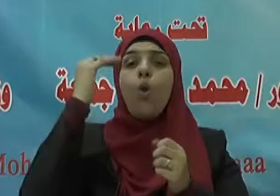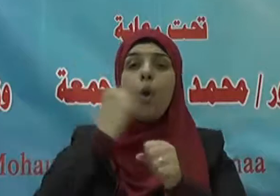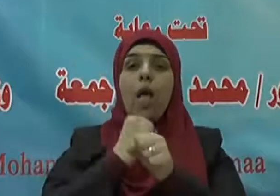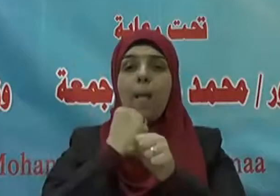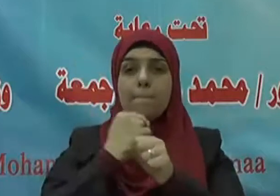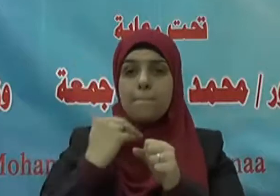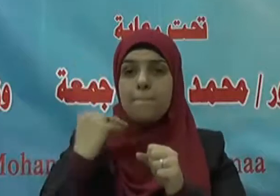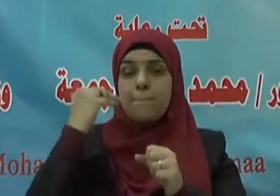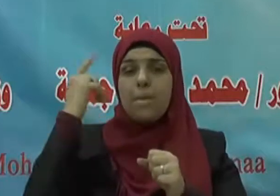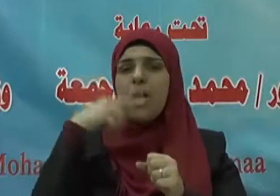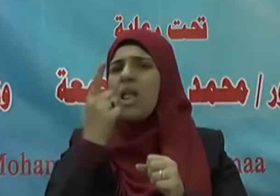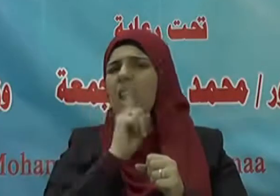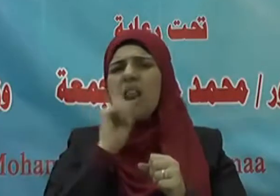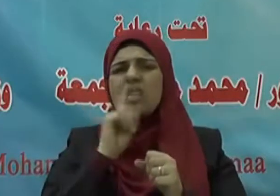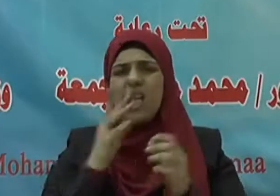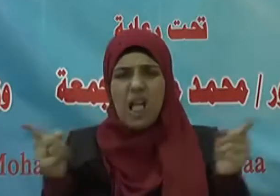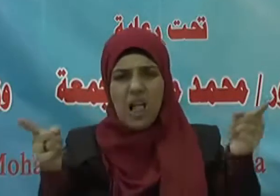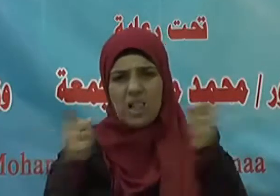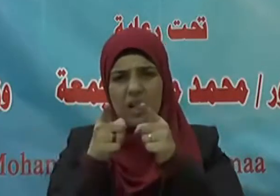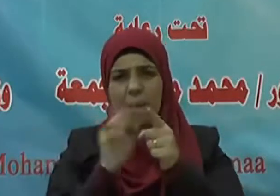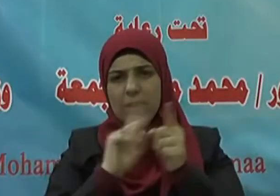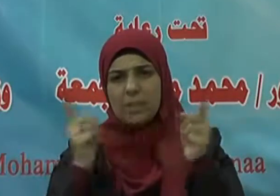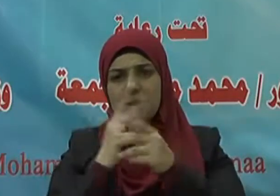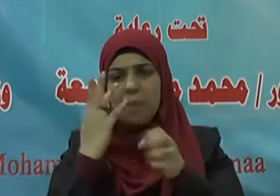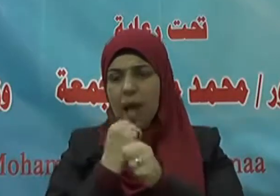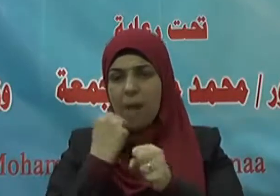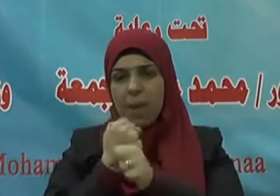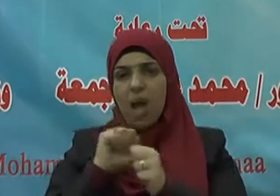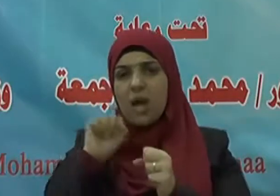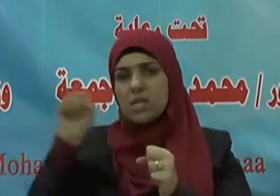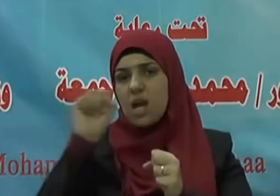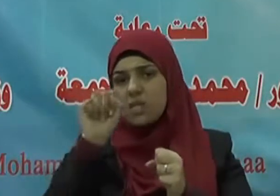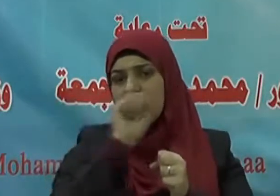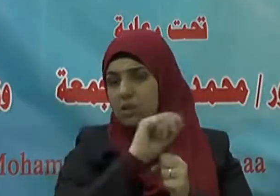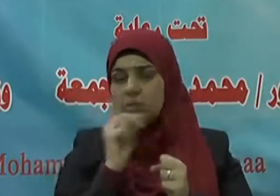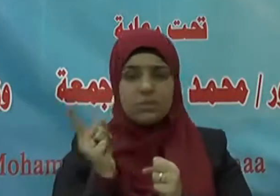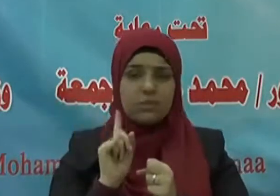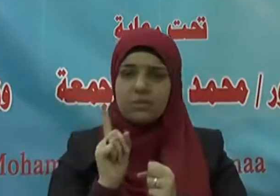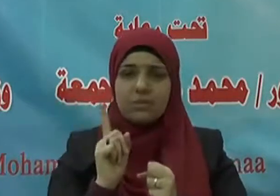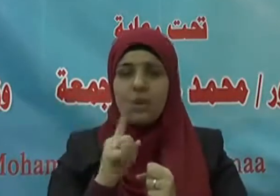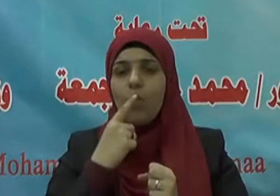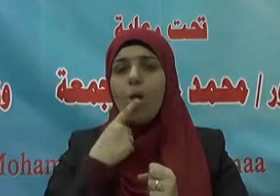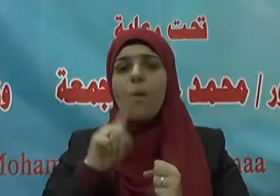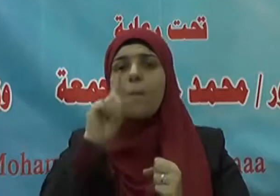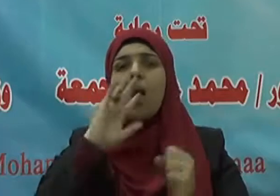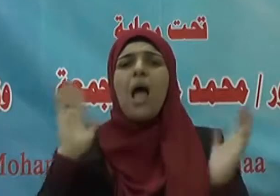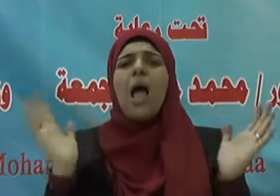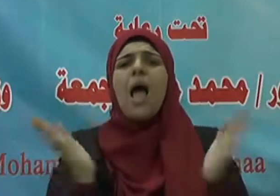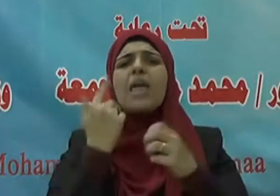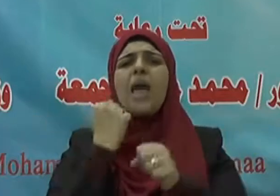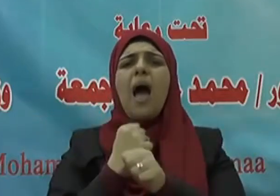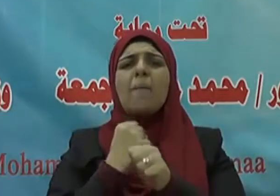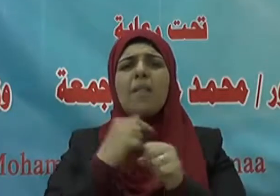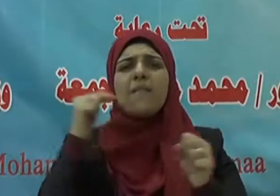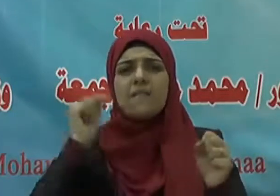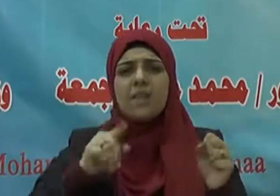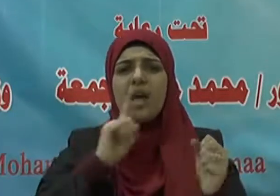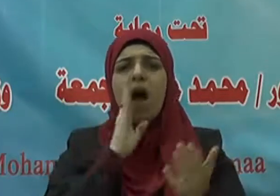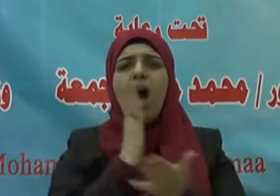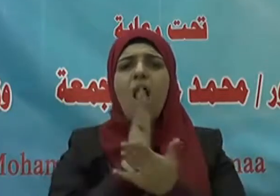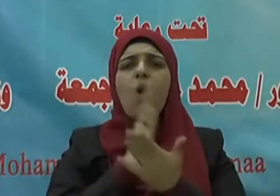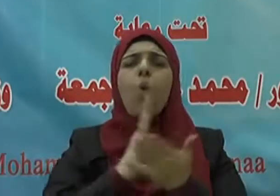الهمة ليس قاصرا على مجال معين وإنما ينبغي أن